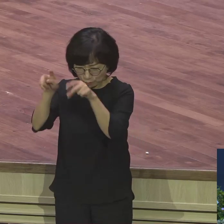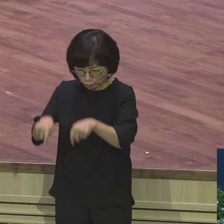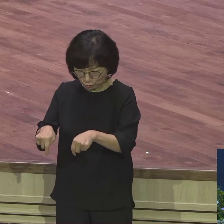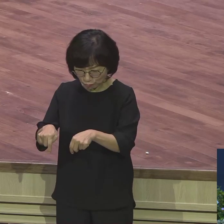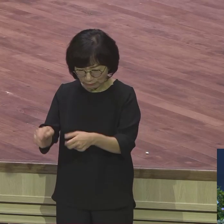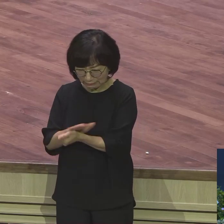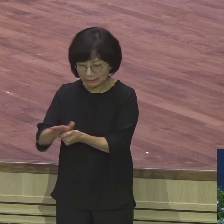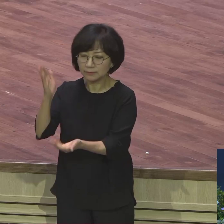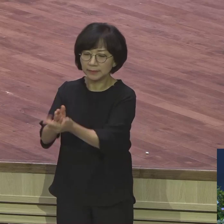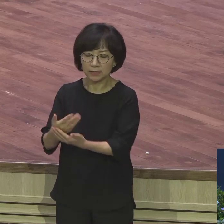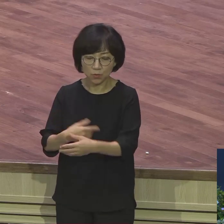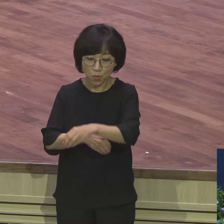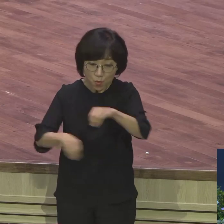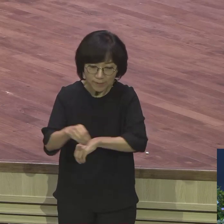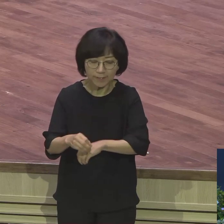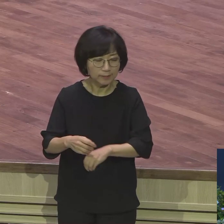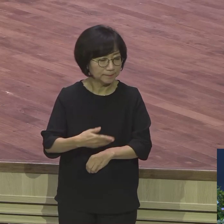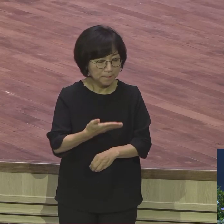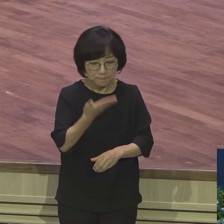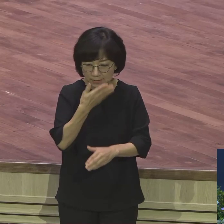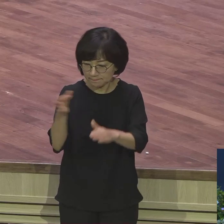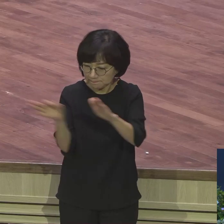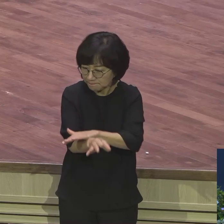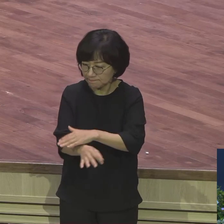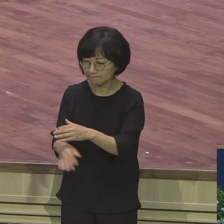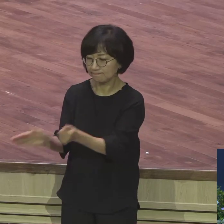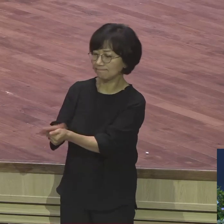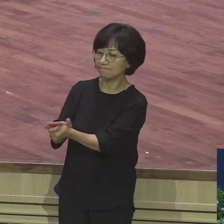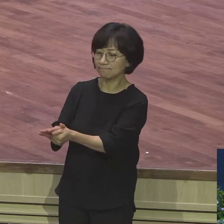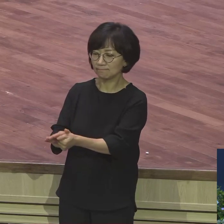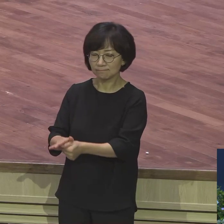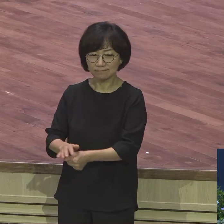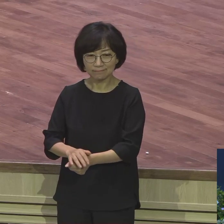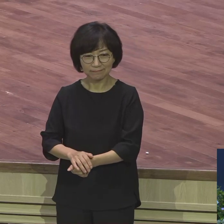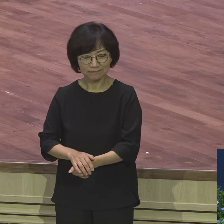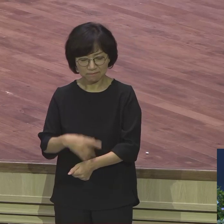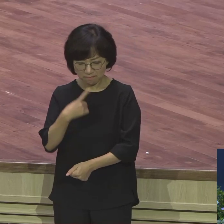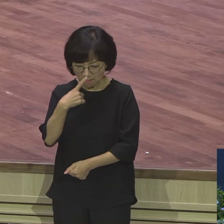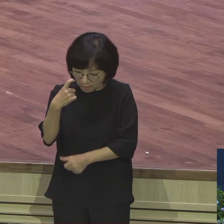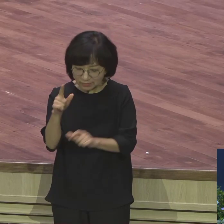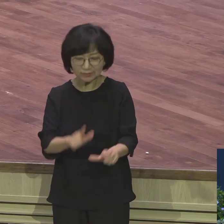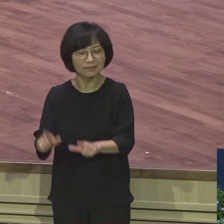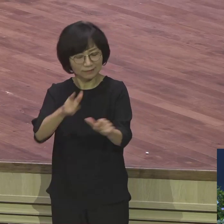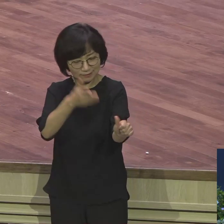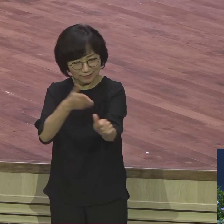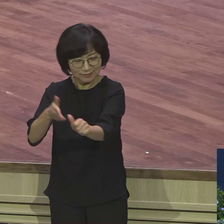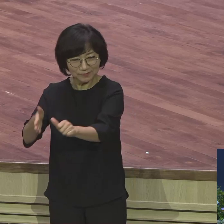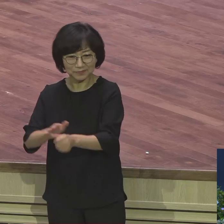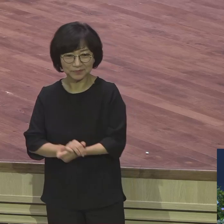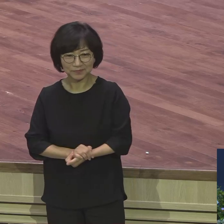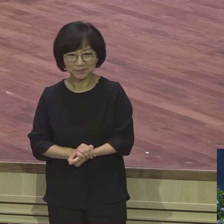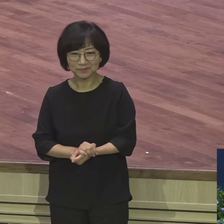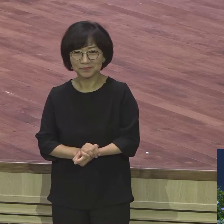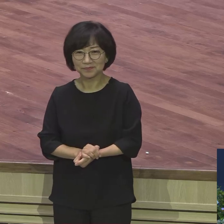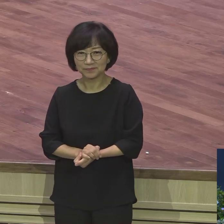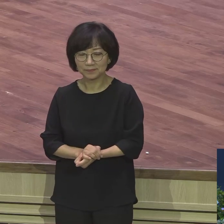교인들이 보면 말이에요 불신자들보다 큰 스케일이 작아요 불신자들의 스케일이 커요